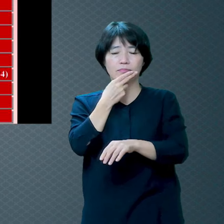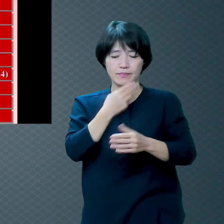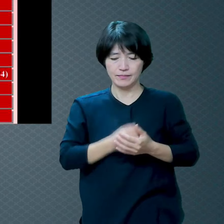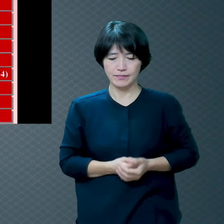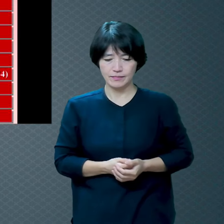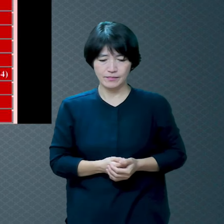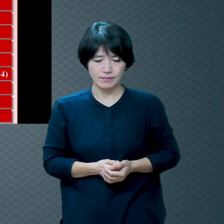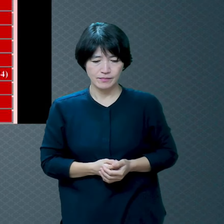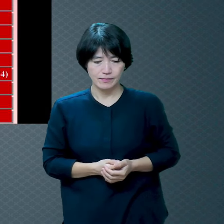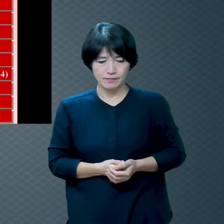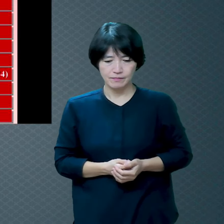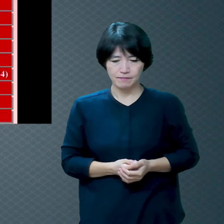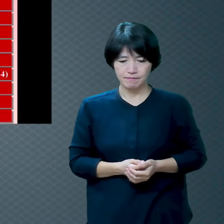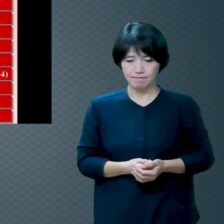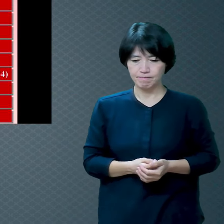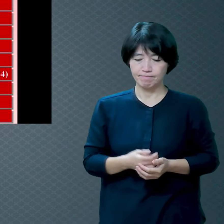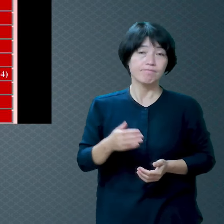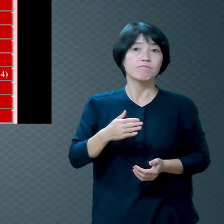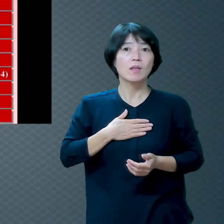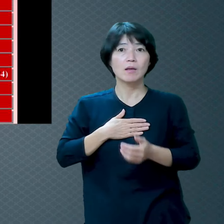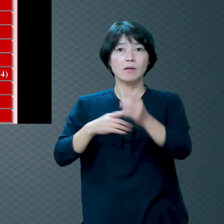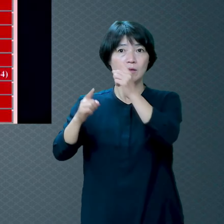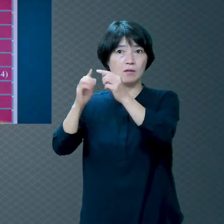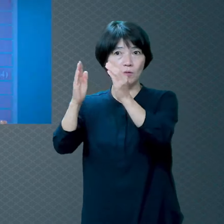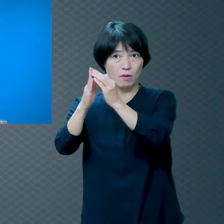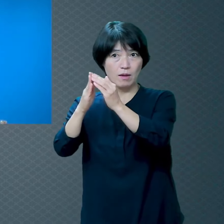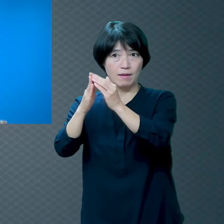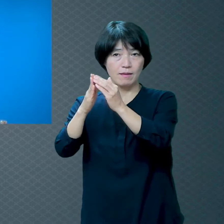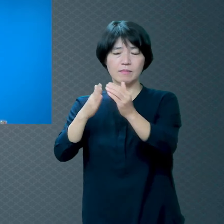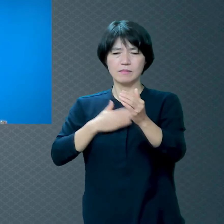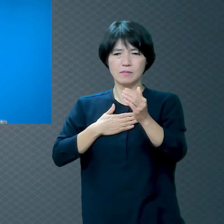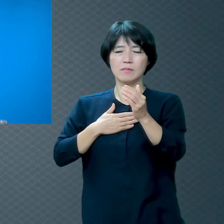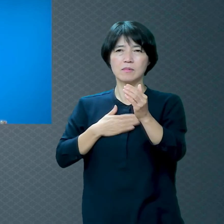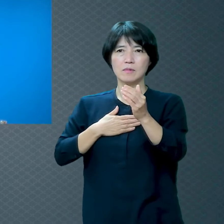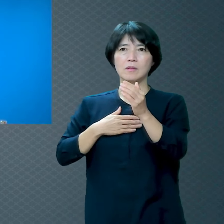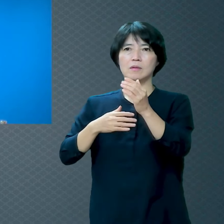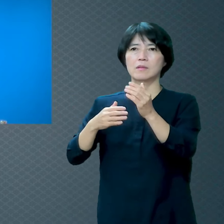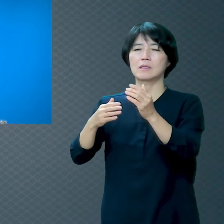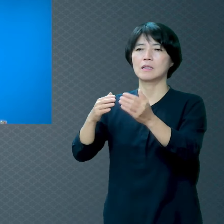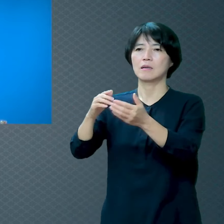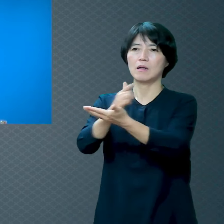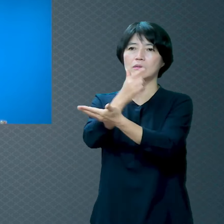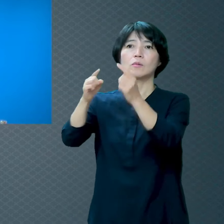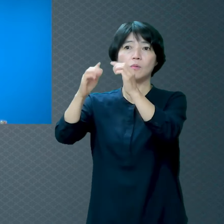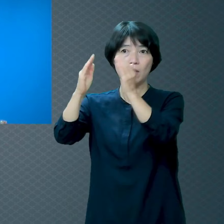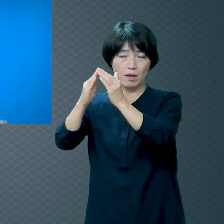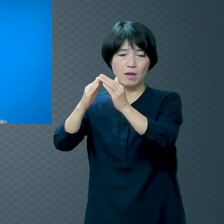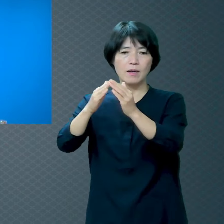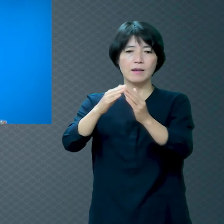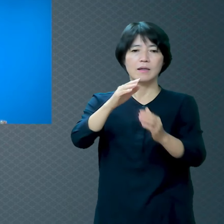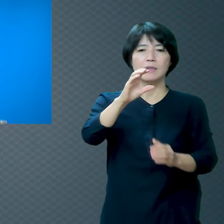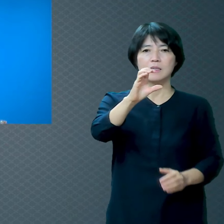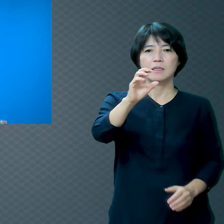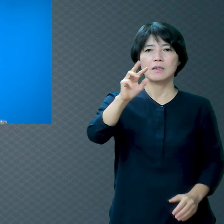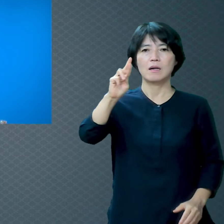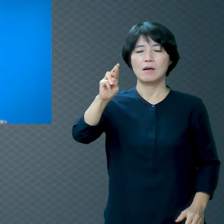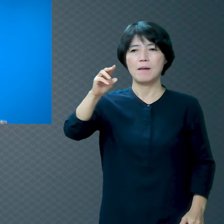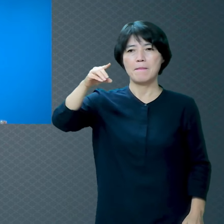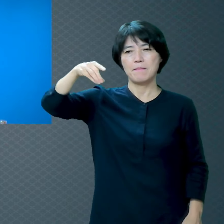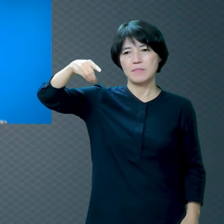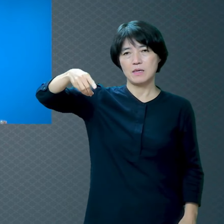CRPS 환자 한 분이 계셔요 우리 형제님 중에 한 분이 CRPS 환자인데